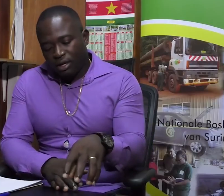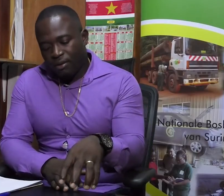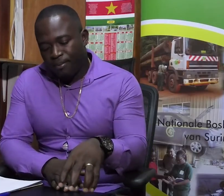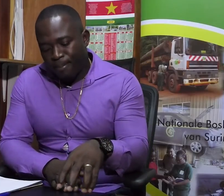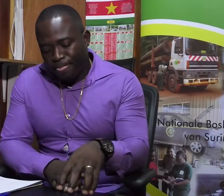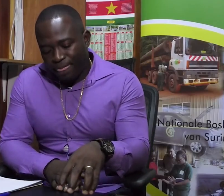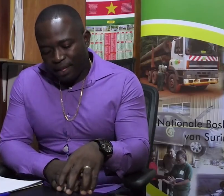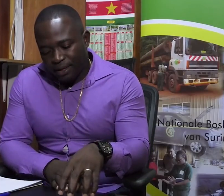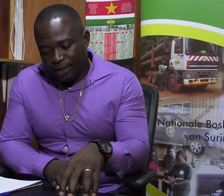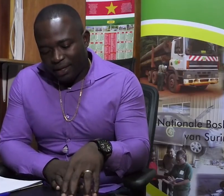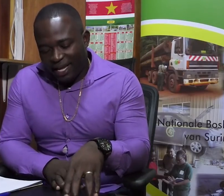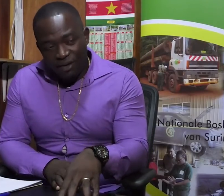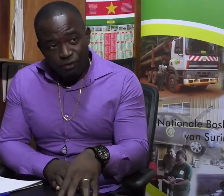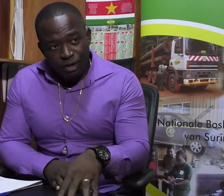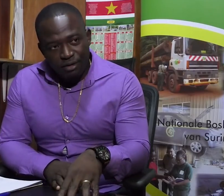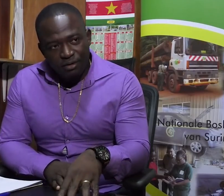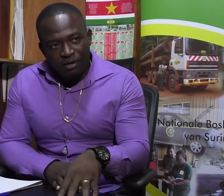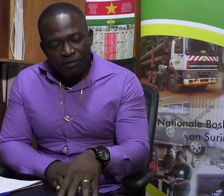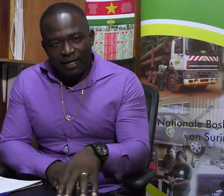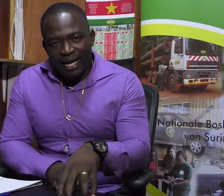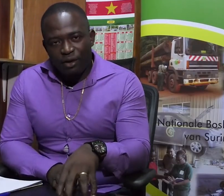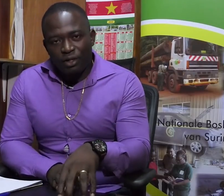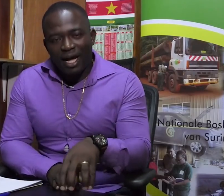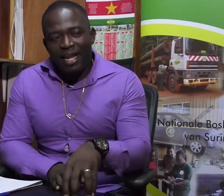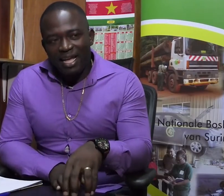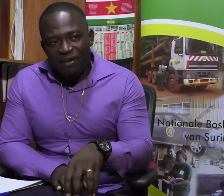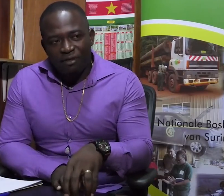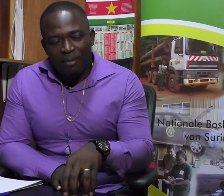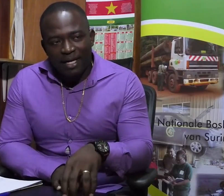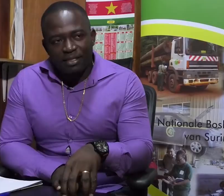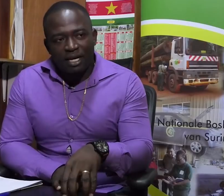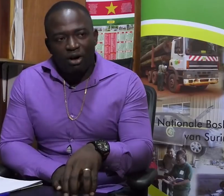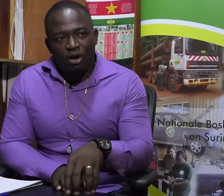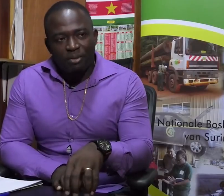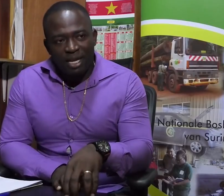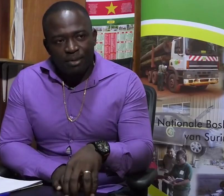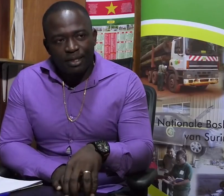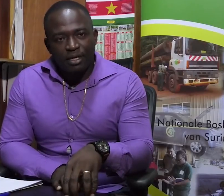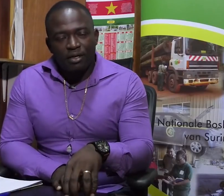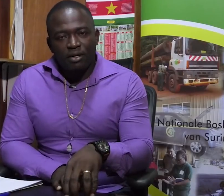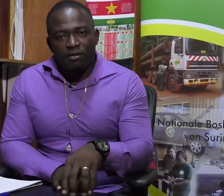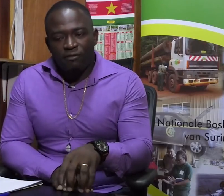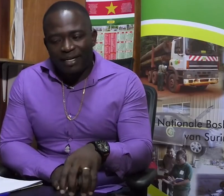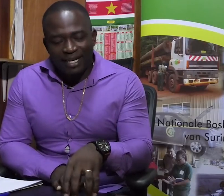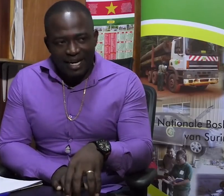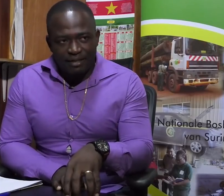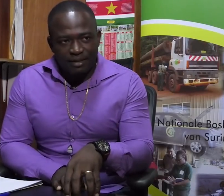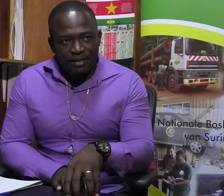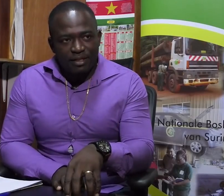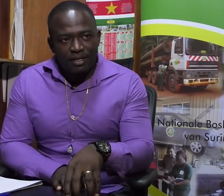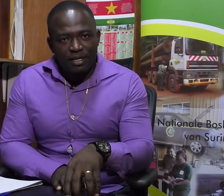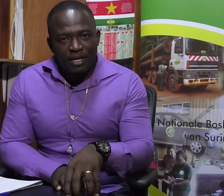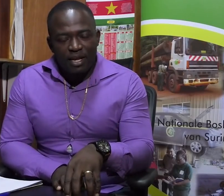kan invoeren, van daaruit alle informaties kan opnemen van de